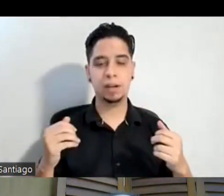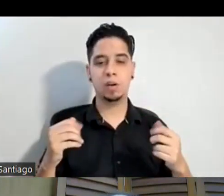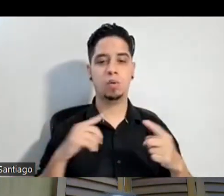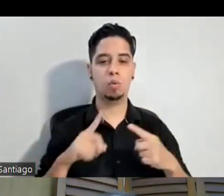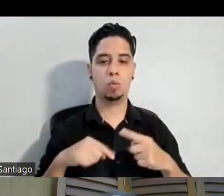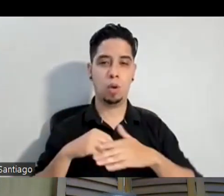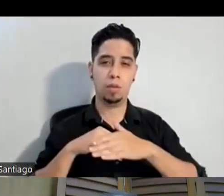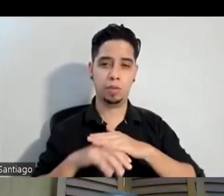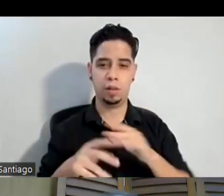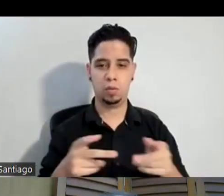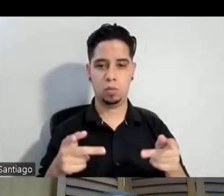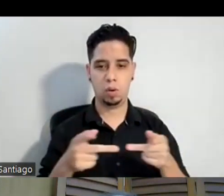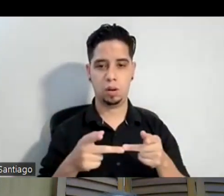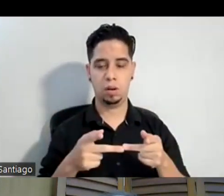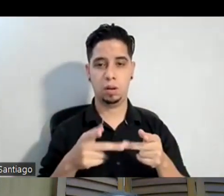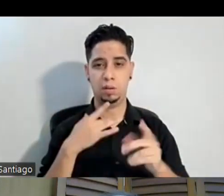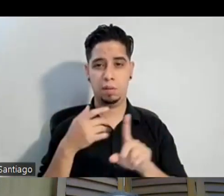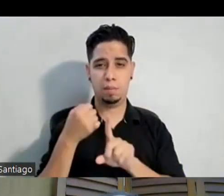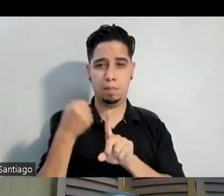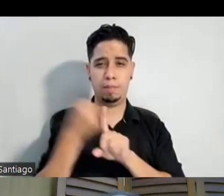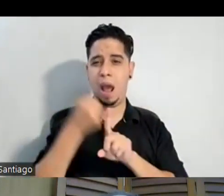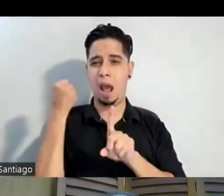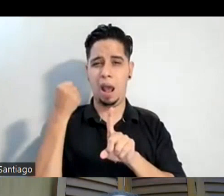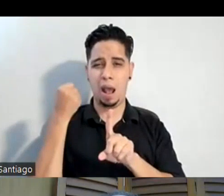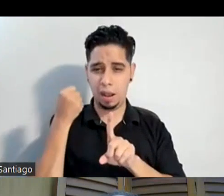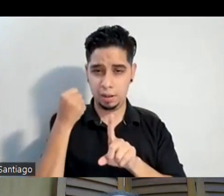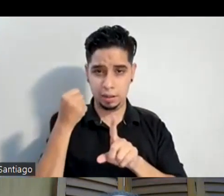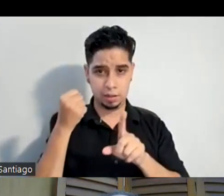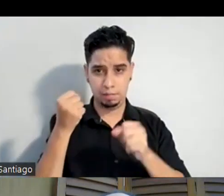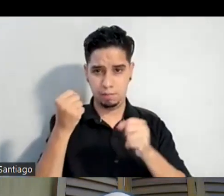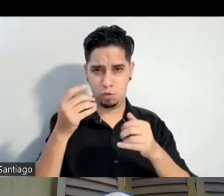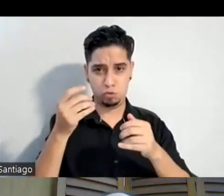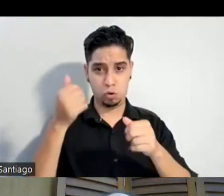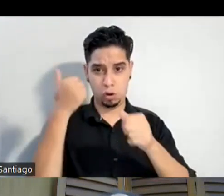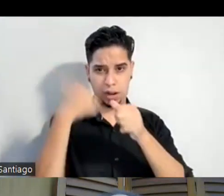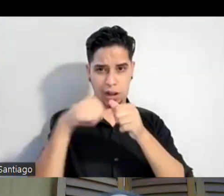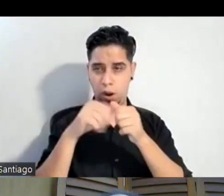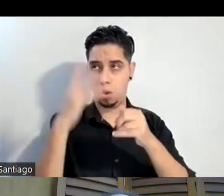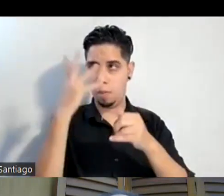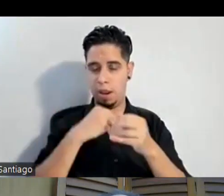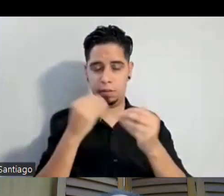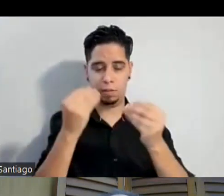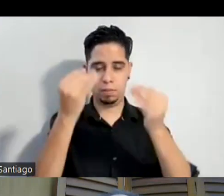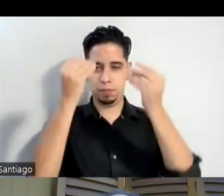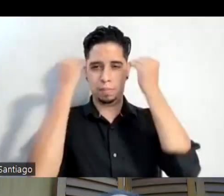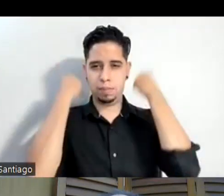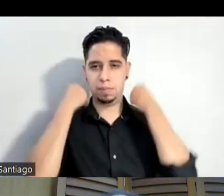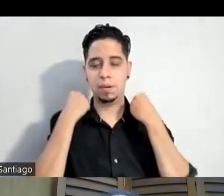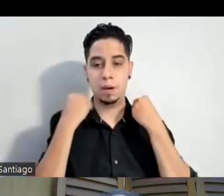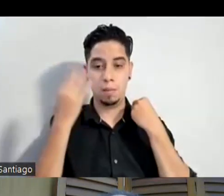espacio fue como un golpe de recuerdos de recuerdos lindos porque mi experiencia en la UPI fue maravillosa o sea